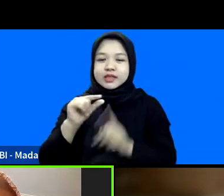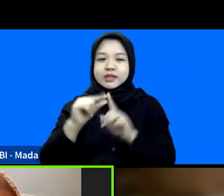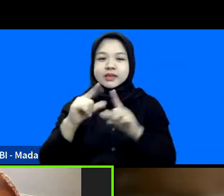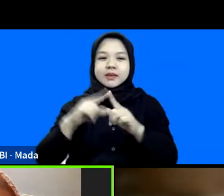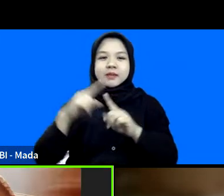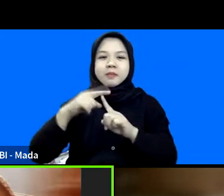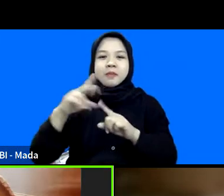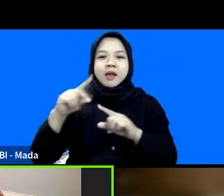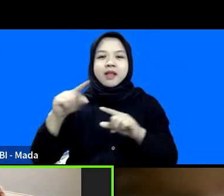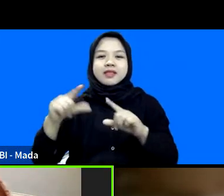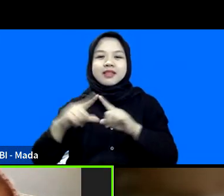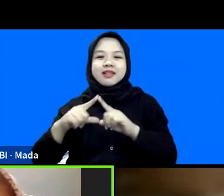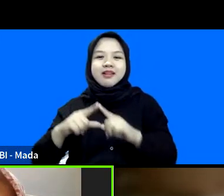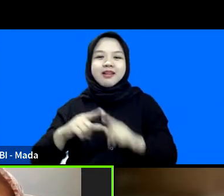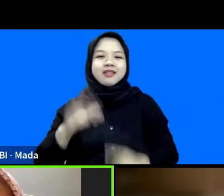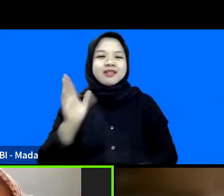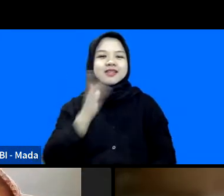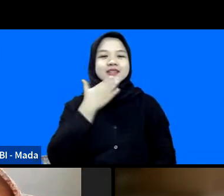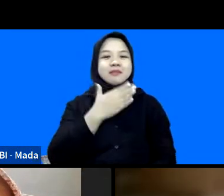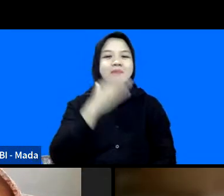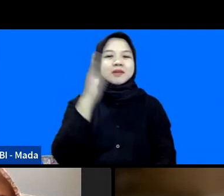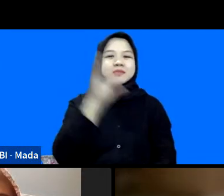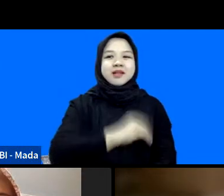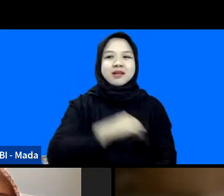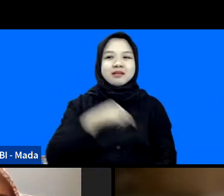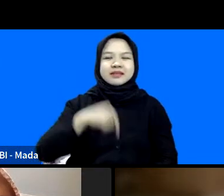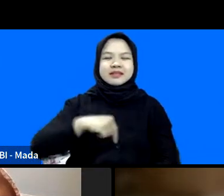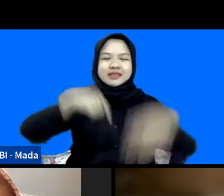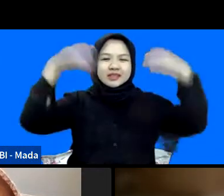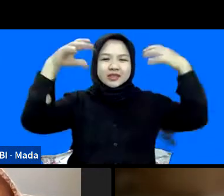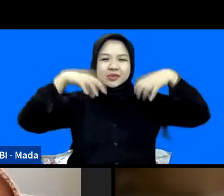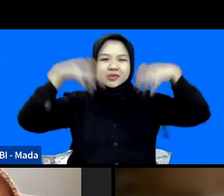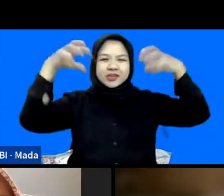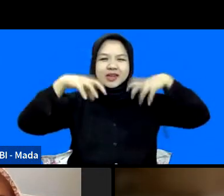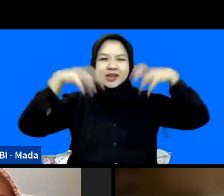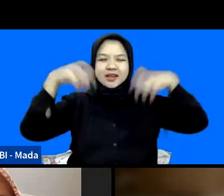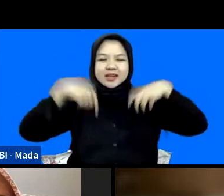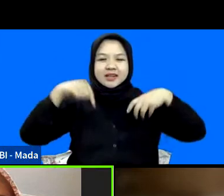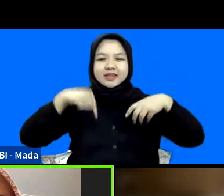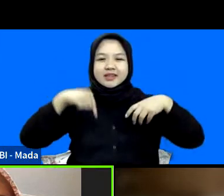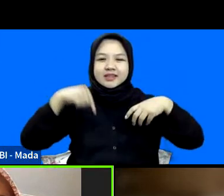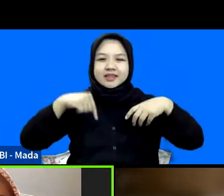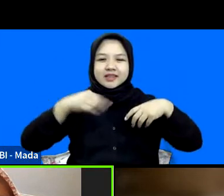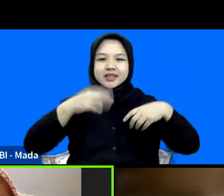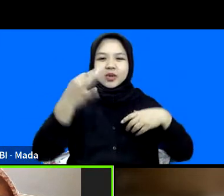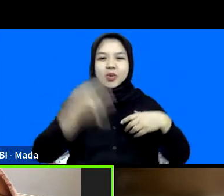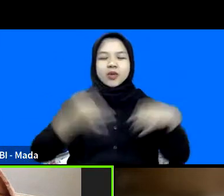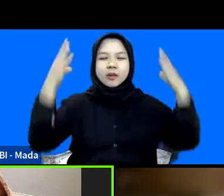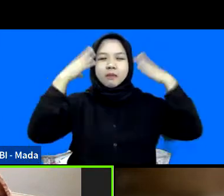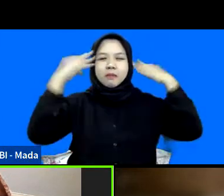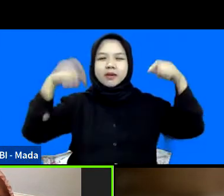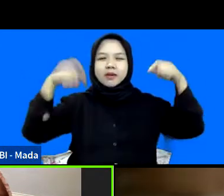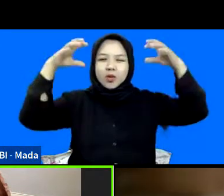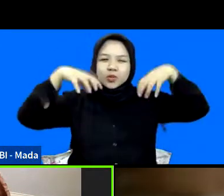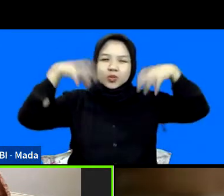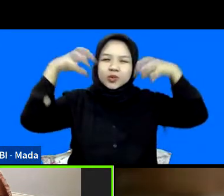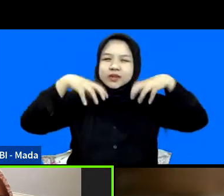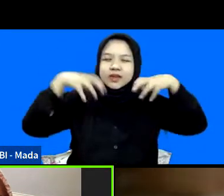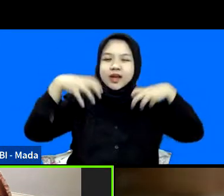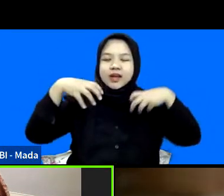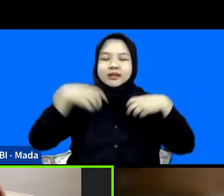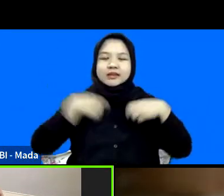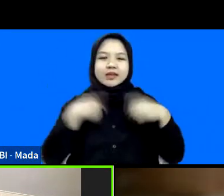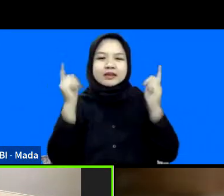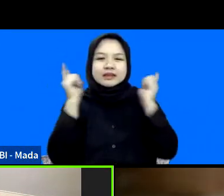malam, Pak. Selamat malam, Uni Patra. Hujan teros nih. Lagi hujan teros di kota Padang. Jadi walaupun tidak pakai entry, kayaknya